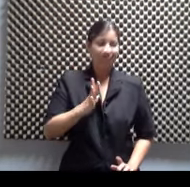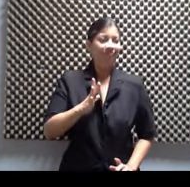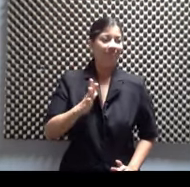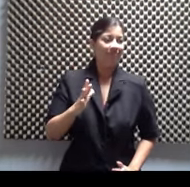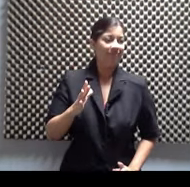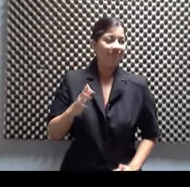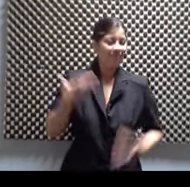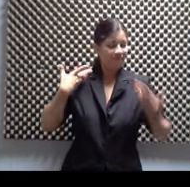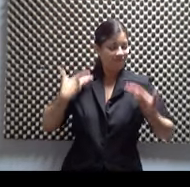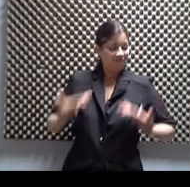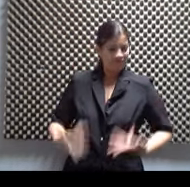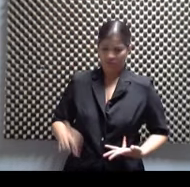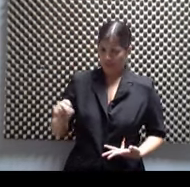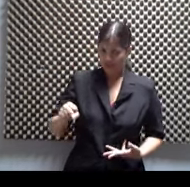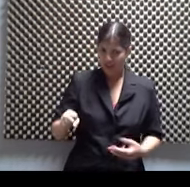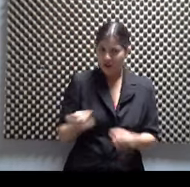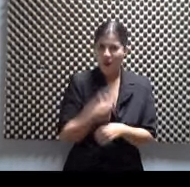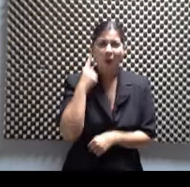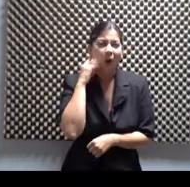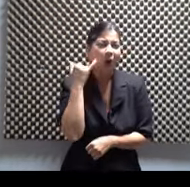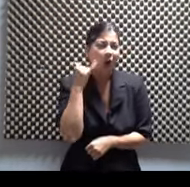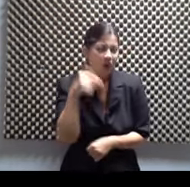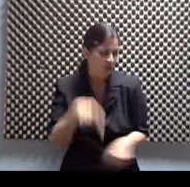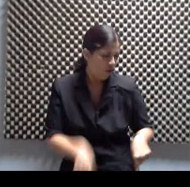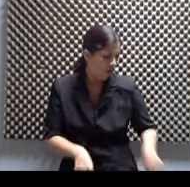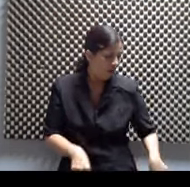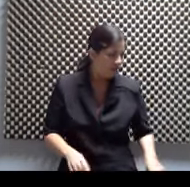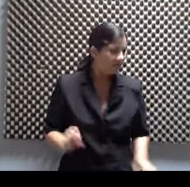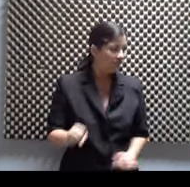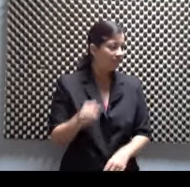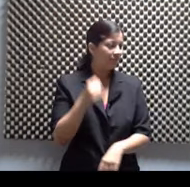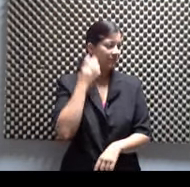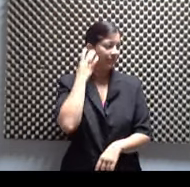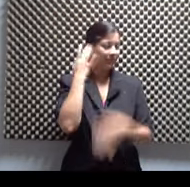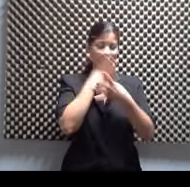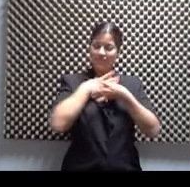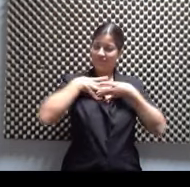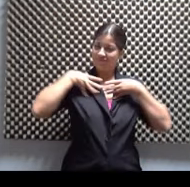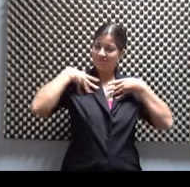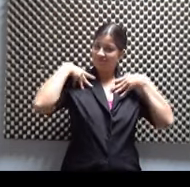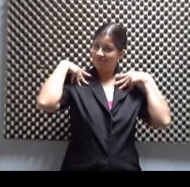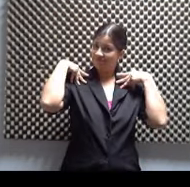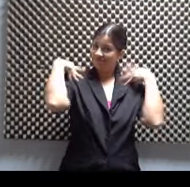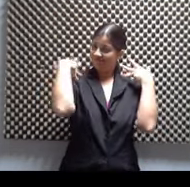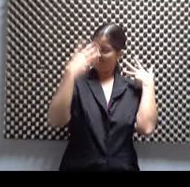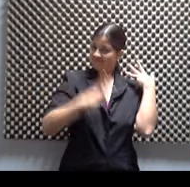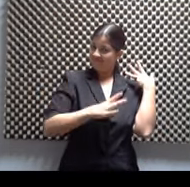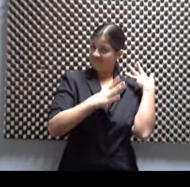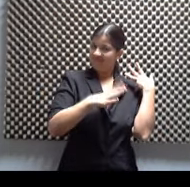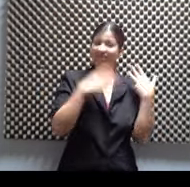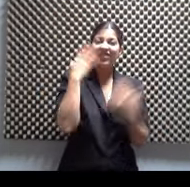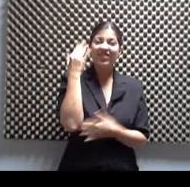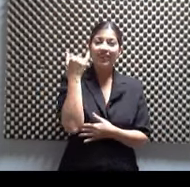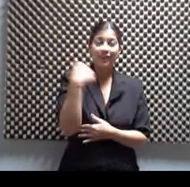atascó con el oro en los pies. En los pies. mira, mira. Y era la cangarria y todo. no, no, todo porque no. Yo estoy bien emocionada.